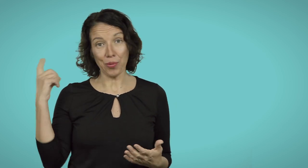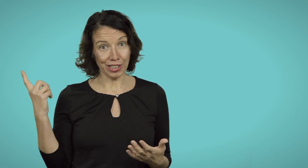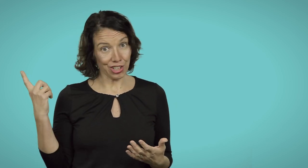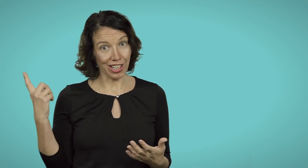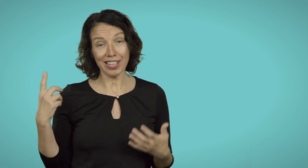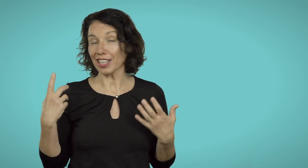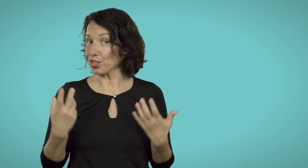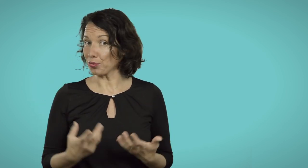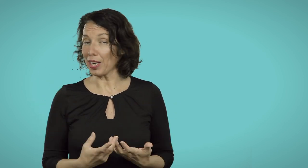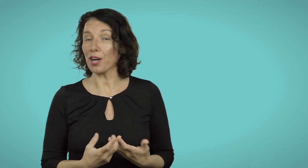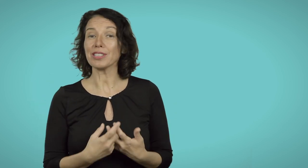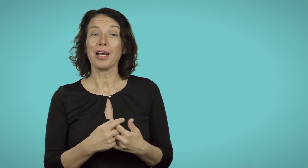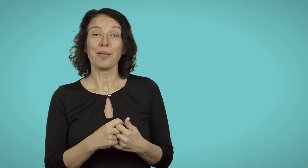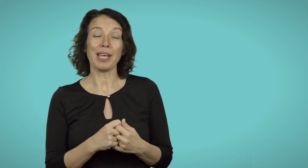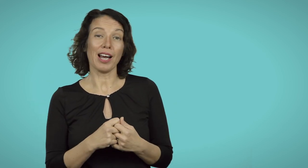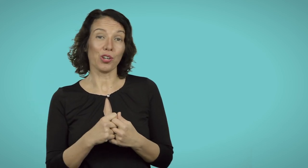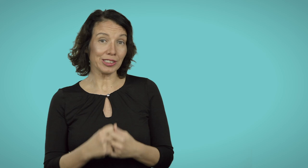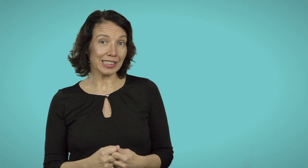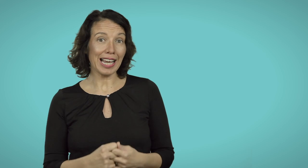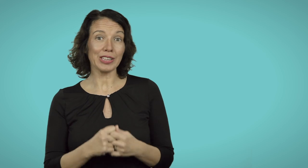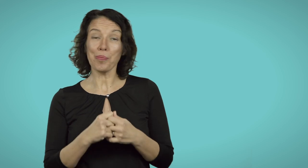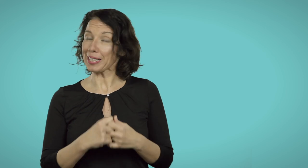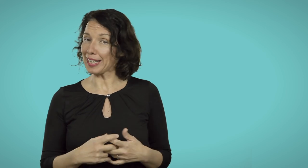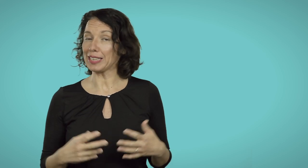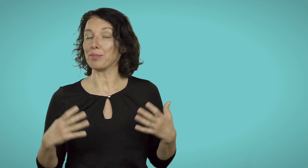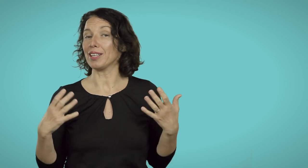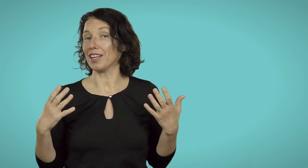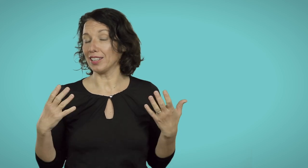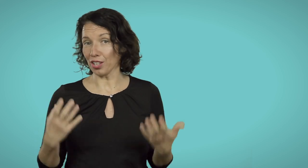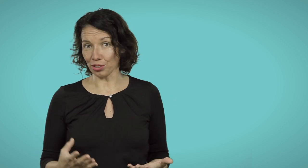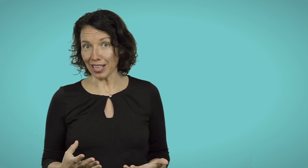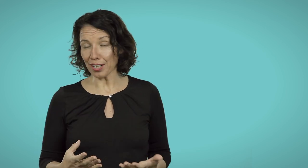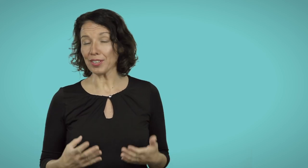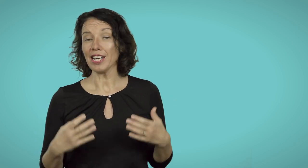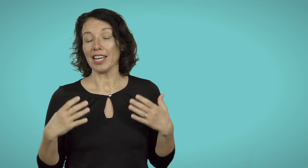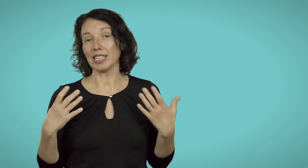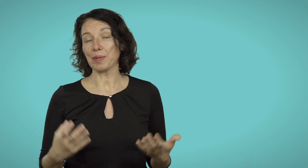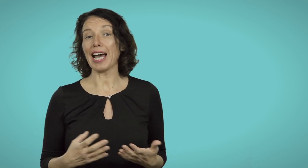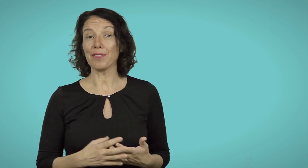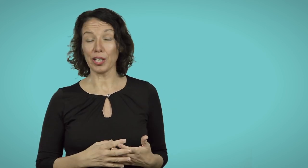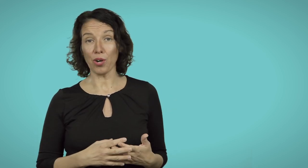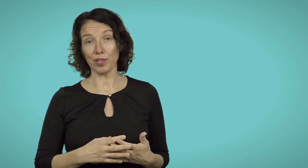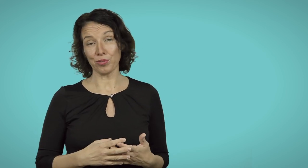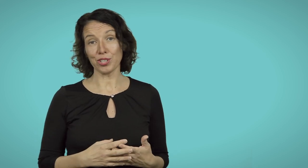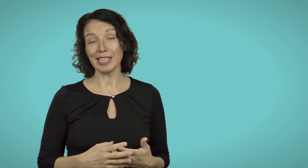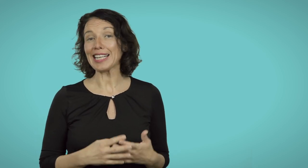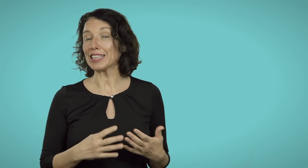Wondershare, la software house, mi ha contattato per chiedermi di raccontarvi e di spiegarvi le nuove funzionalità di